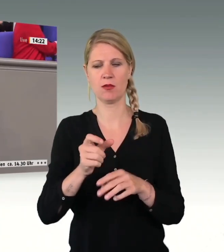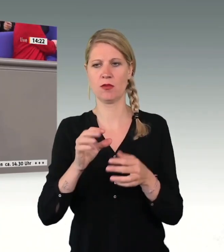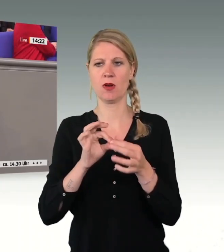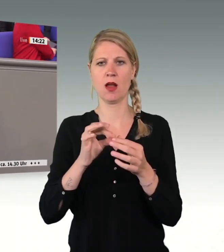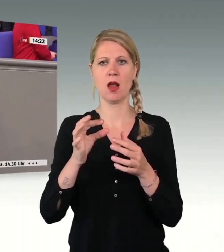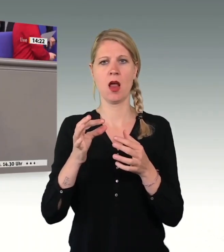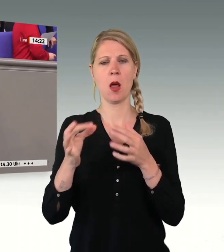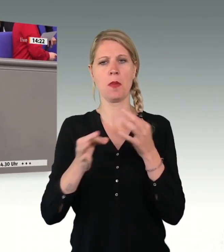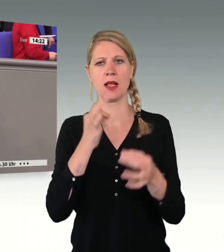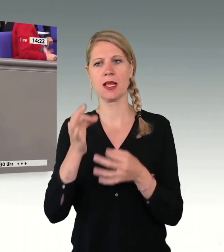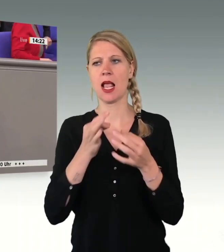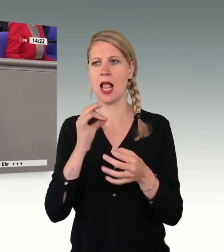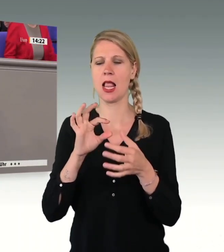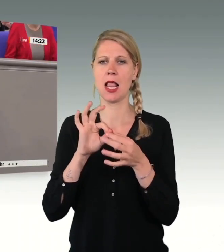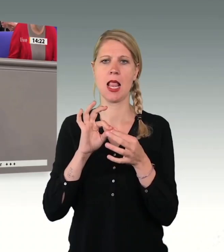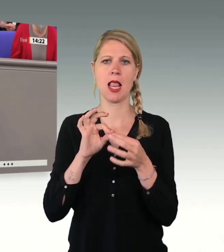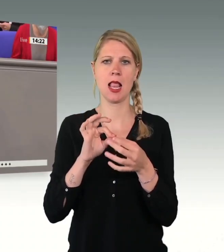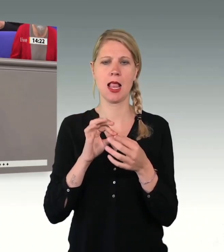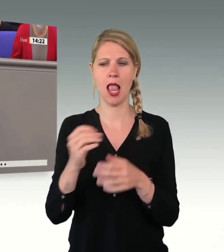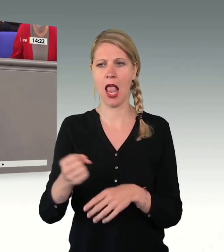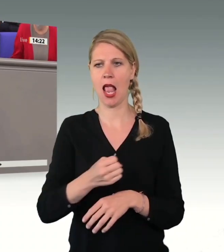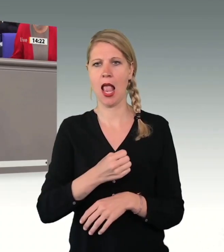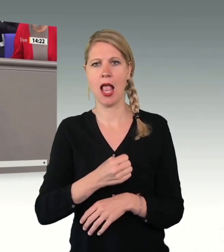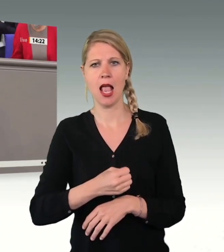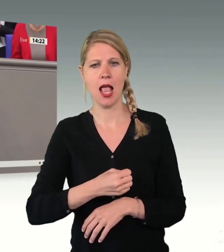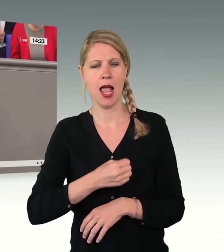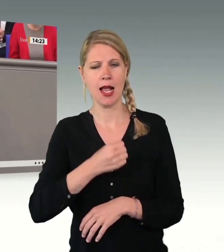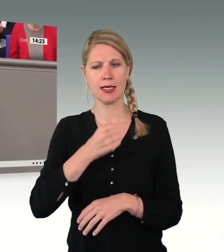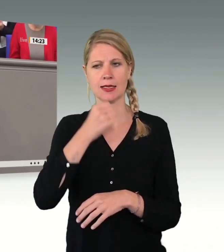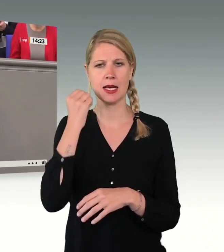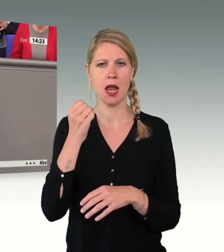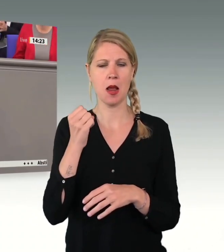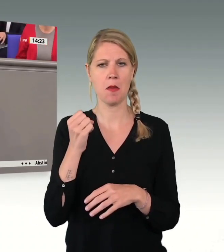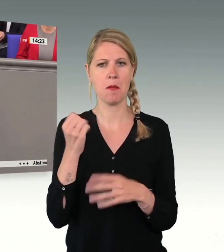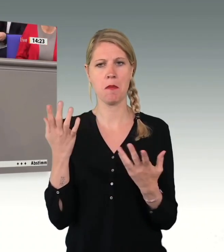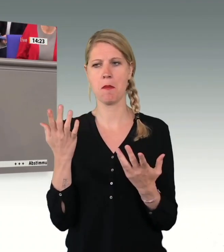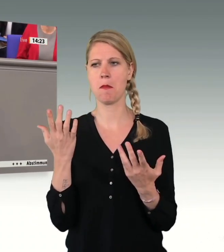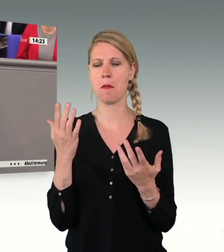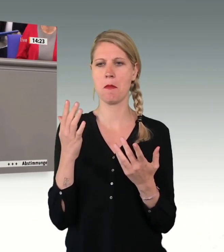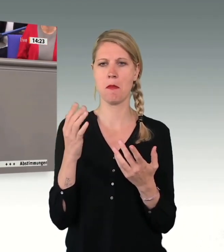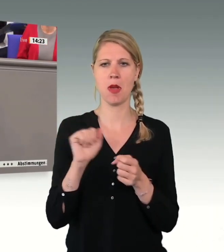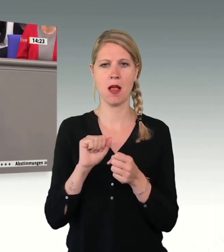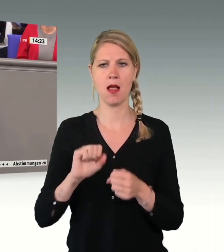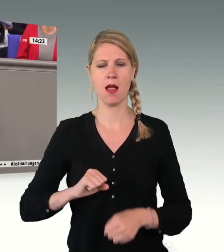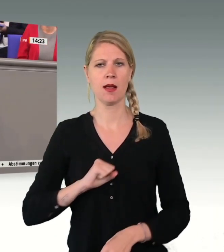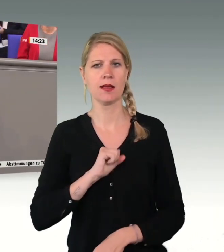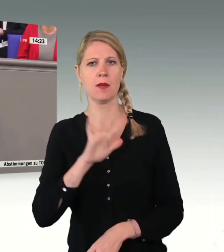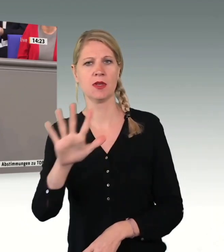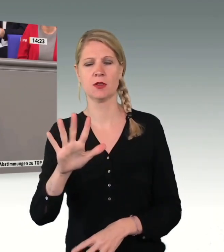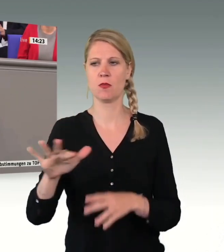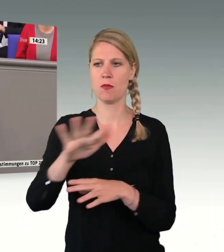Spektrum und Straftätern, die eine erhebliche Gefahr für die öffentliche Sicherheit und Ordnung darstellen. Dem kann ich mich nur anschließen.